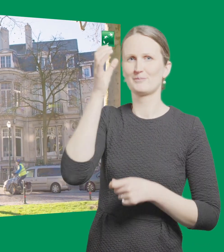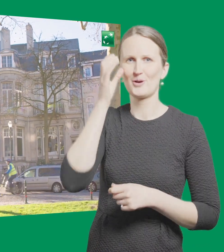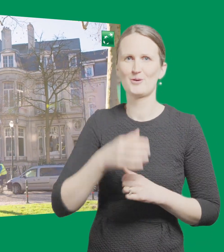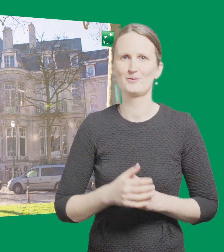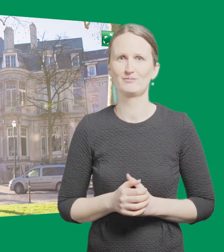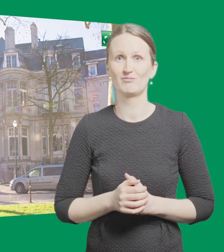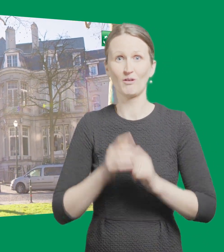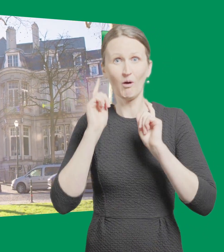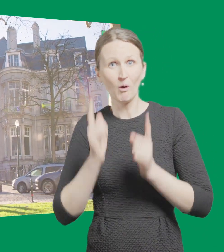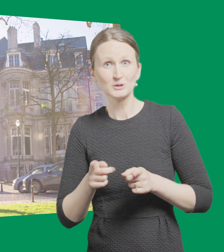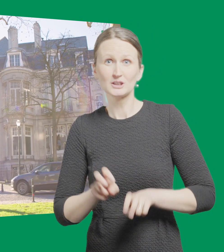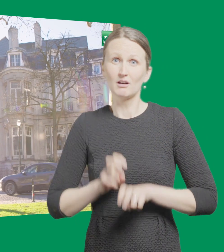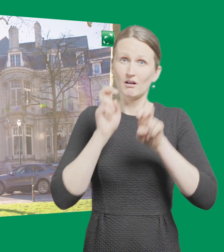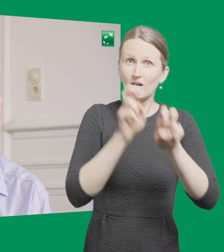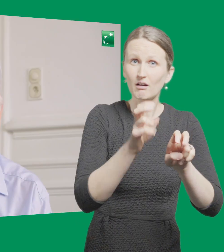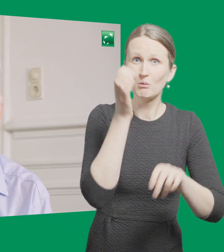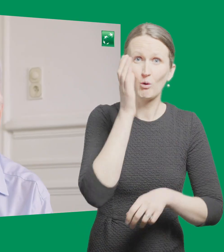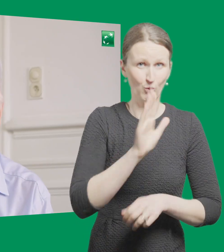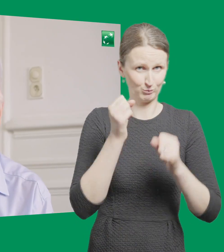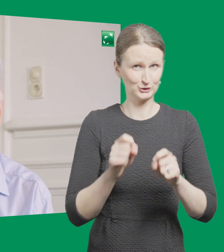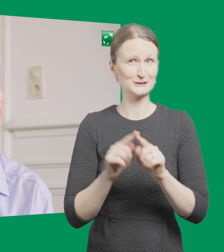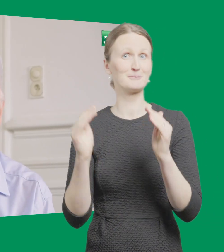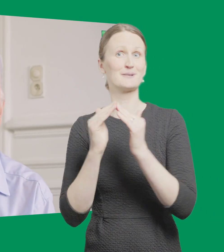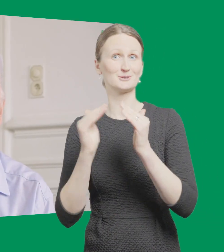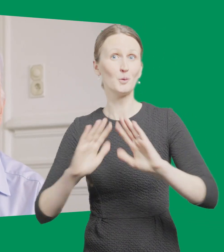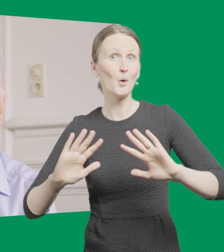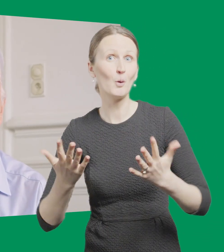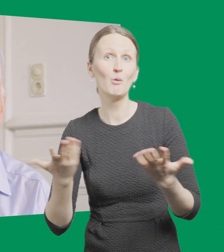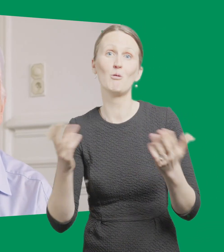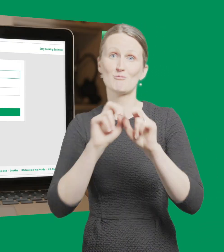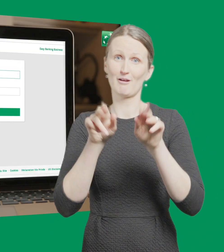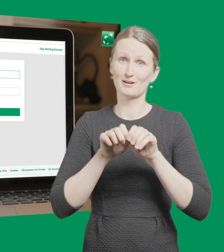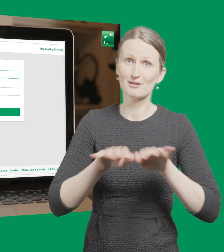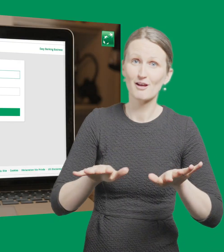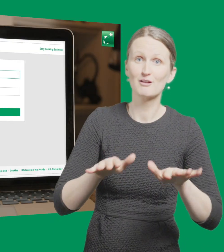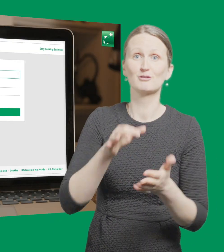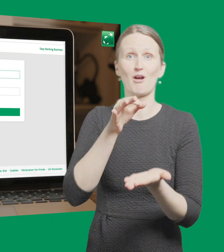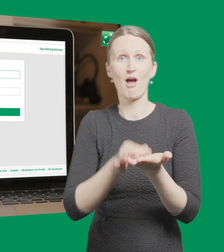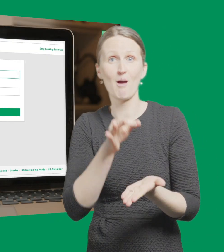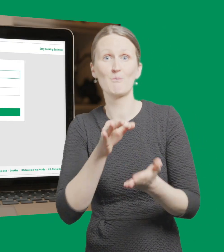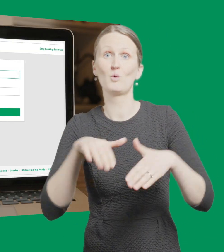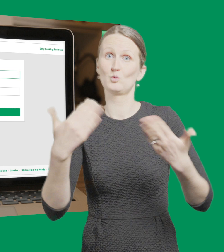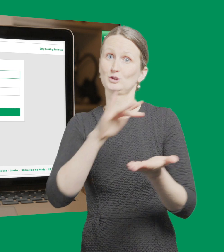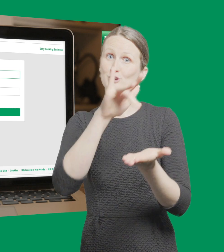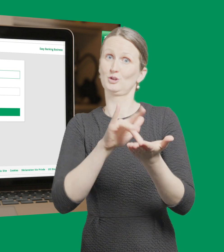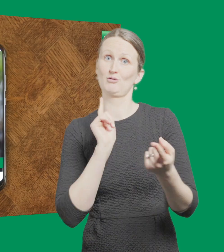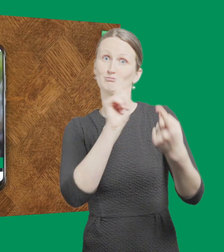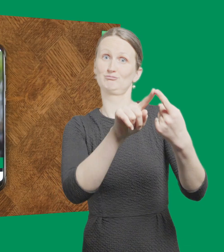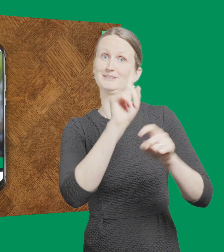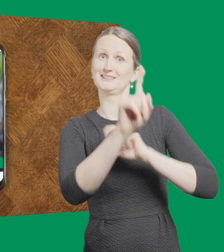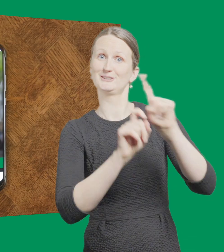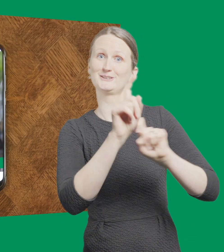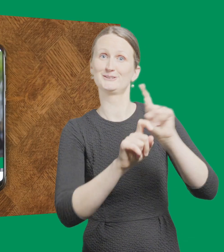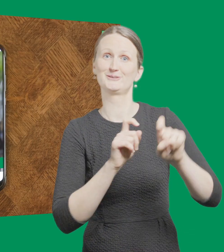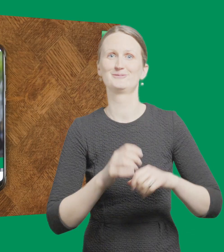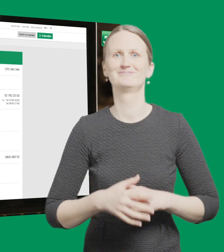être accessible à toutes les personnes qui effectuent des opérations bancaires depuis leur domicile. Cela peut se faire via Easy Banking Web, Easy